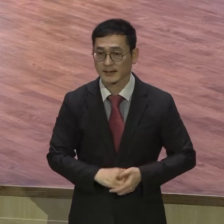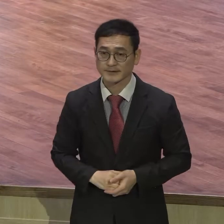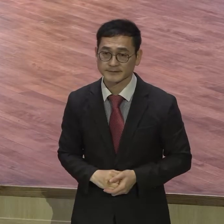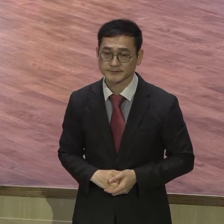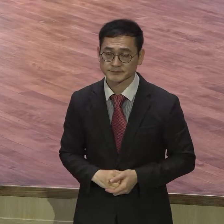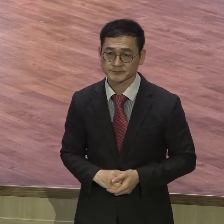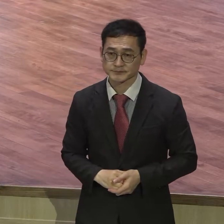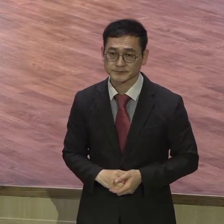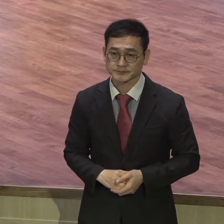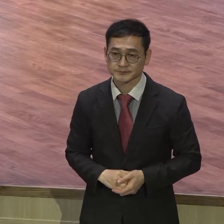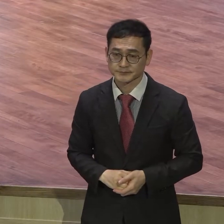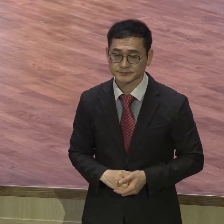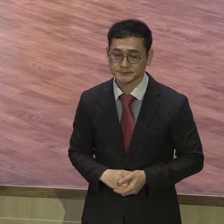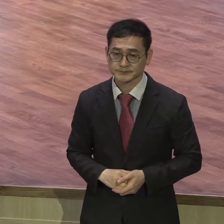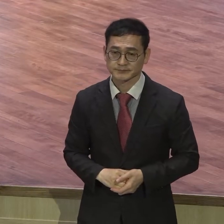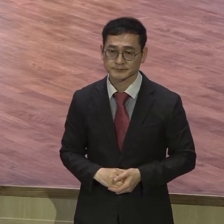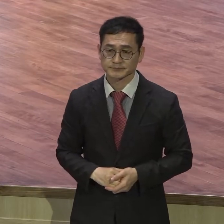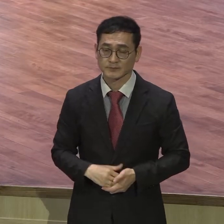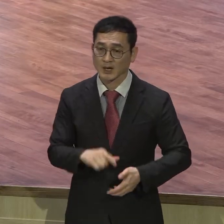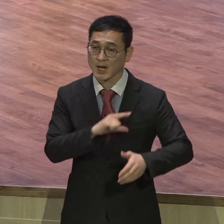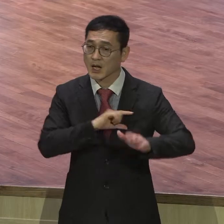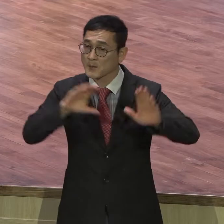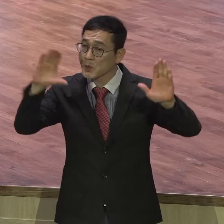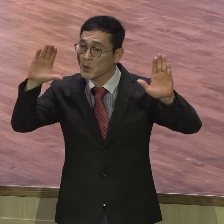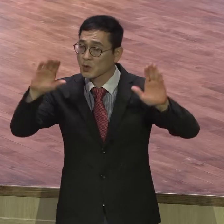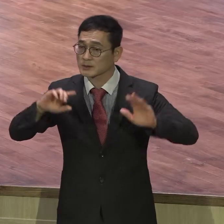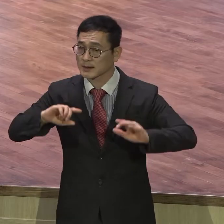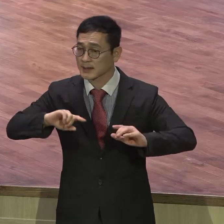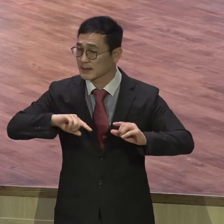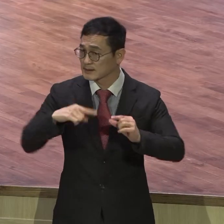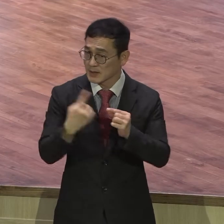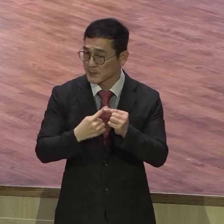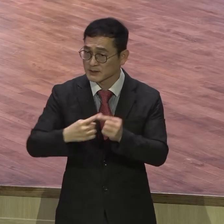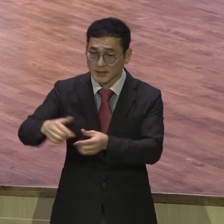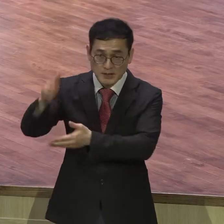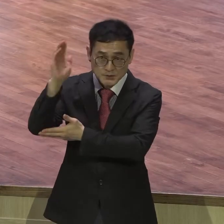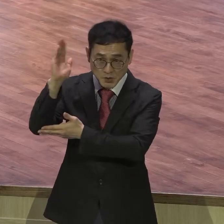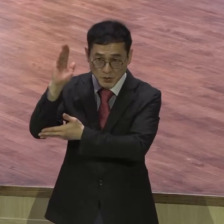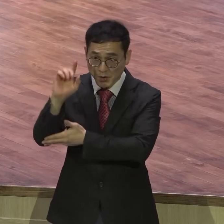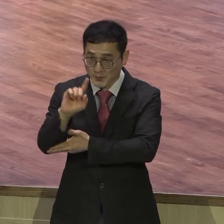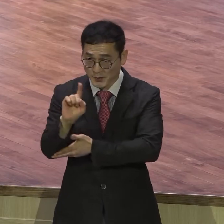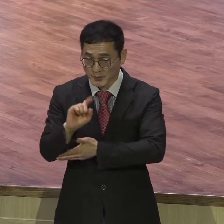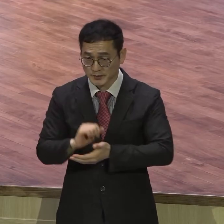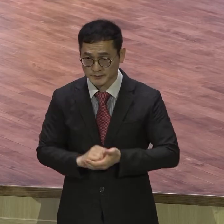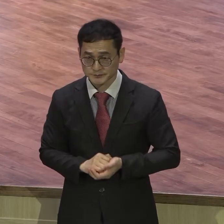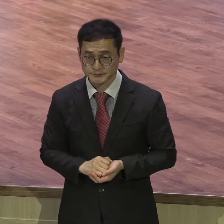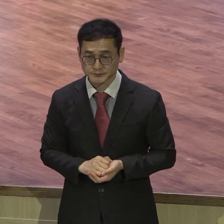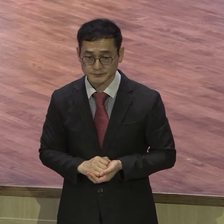모세의 첫 번째 설교가 본격적으로 시작되는 부분인데